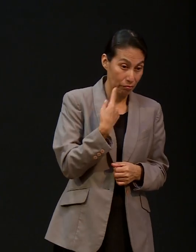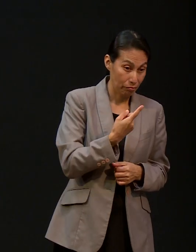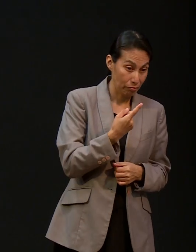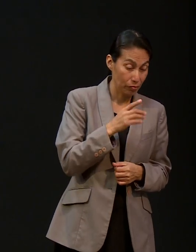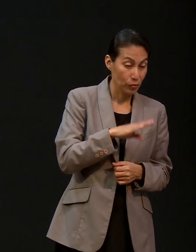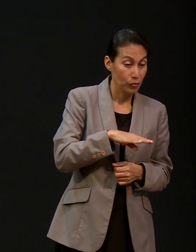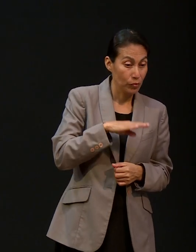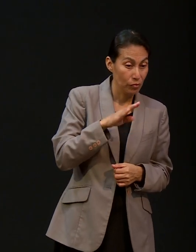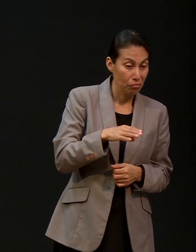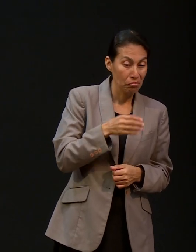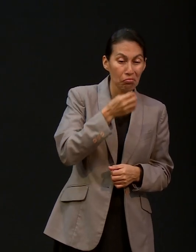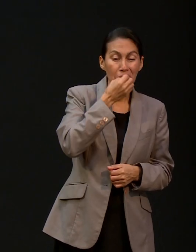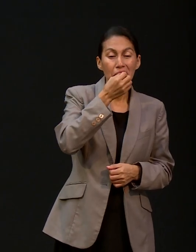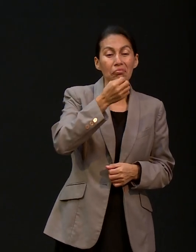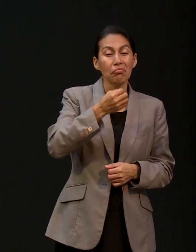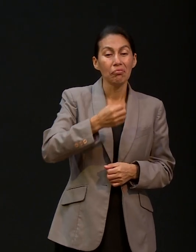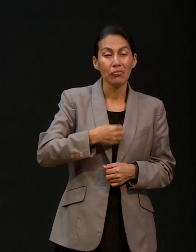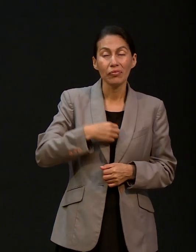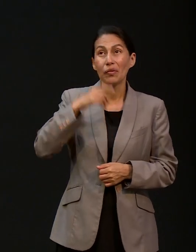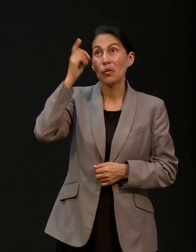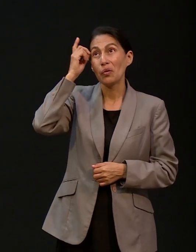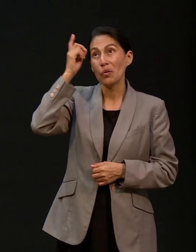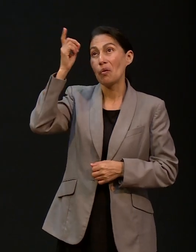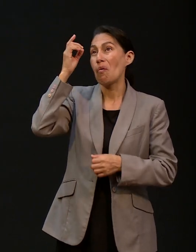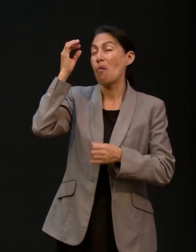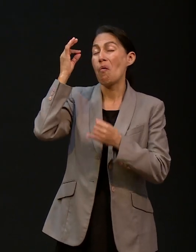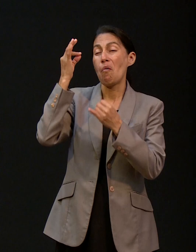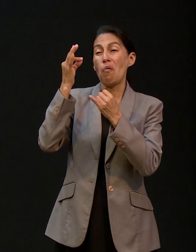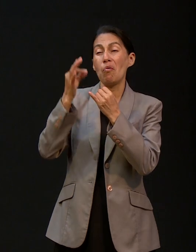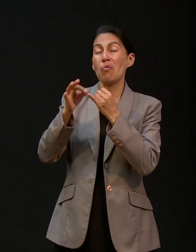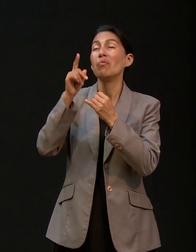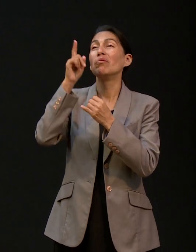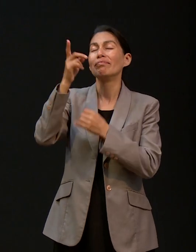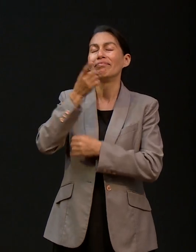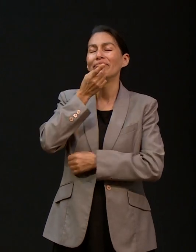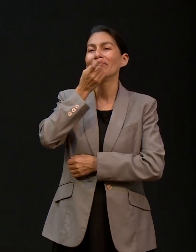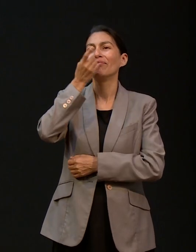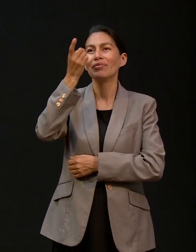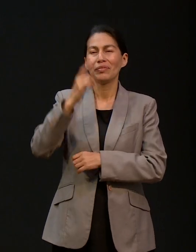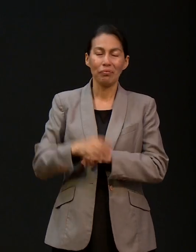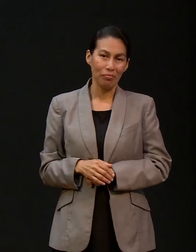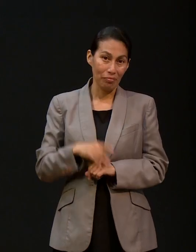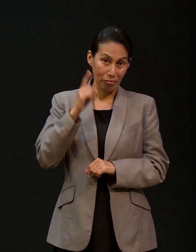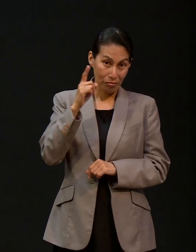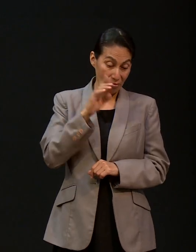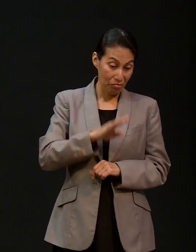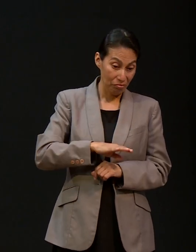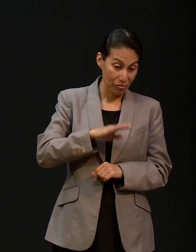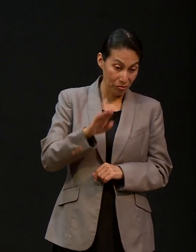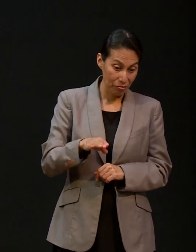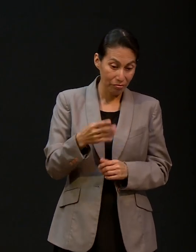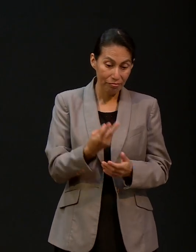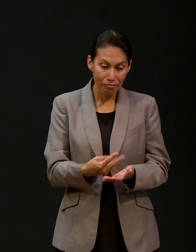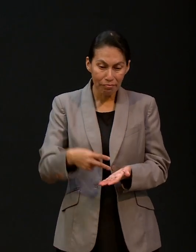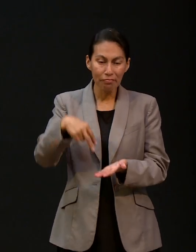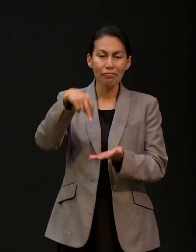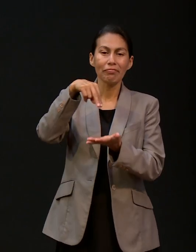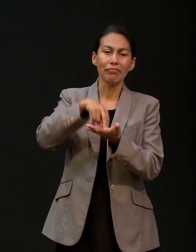descansemos, Dios seguirá teniendo la última palabra. Así es. Y Él puede levantar a los muertos. Amén. El que cree